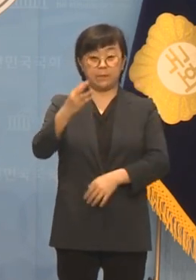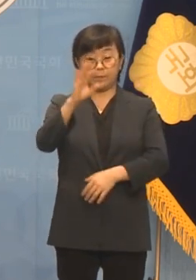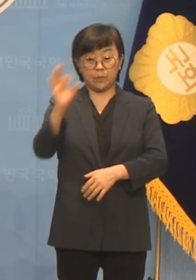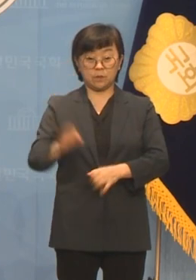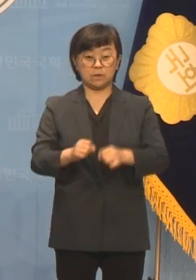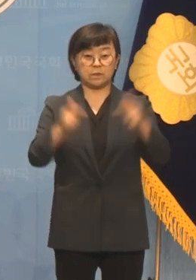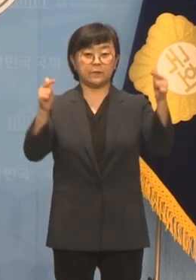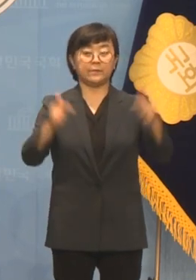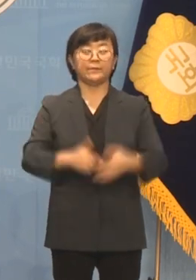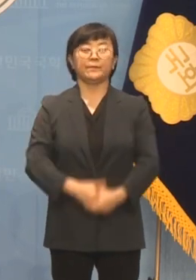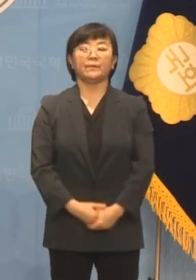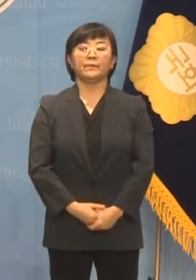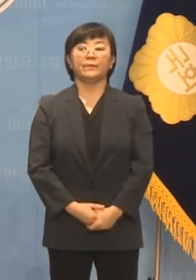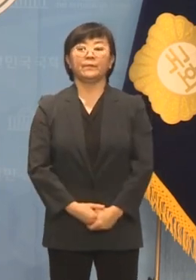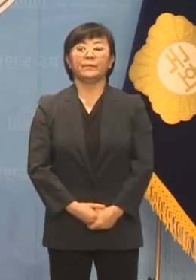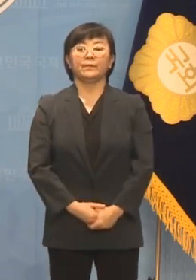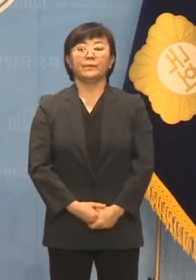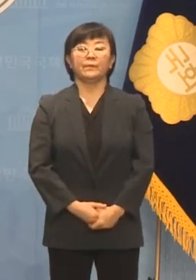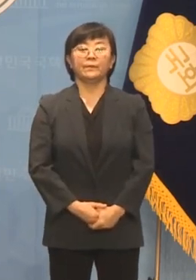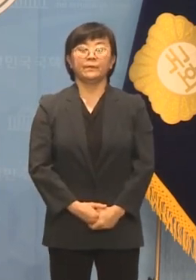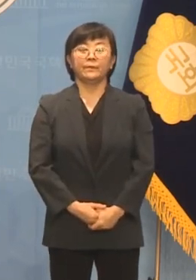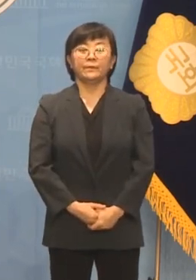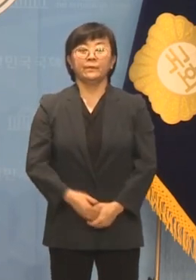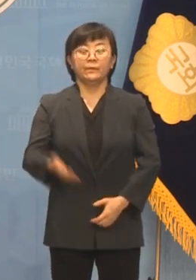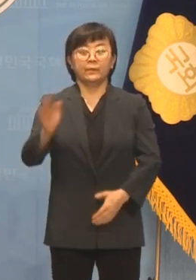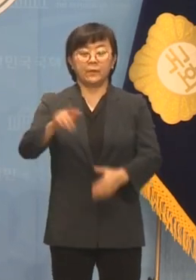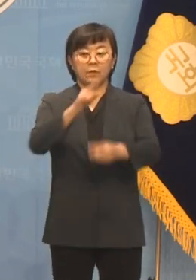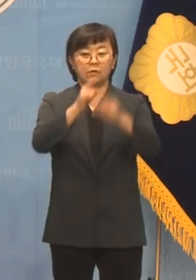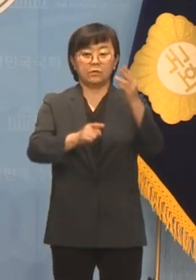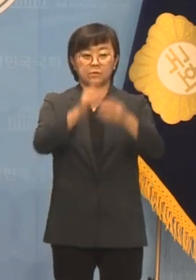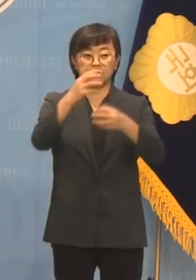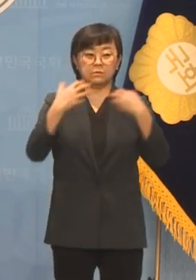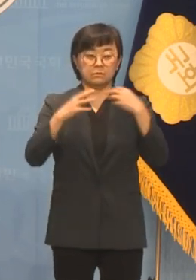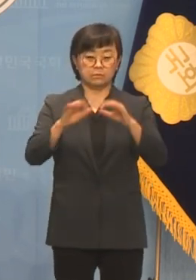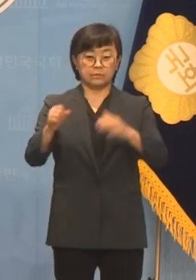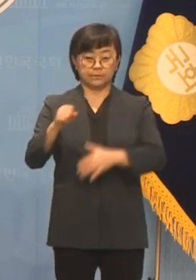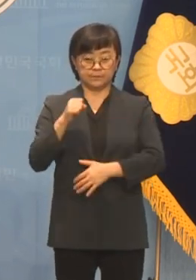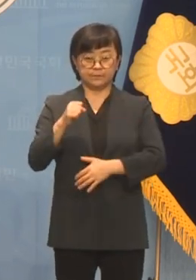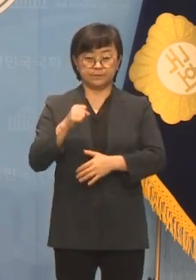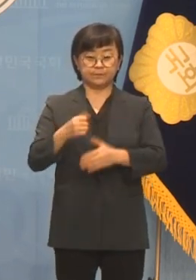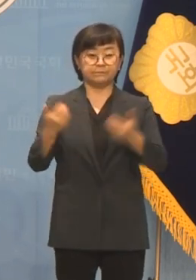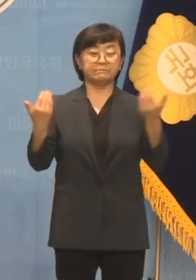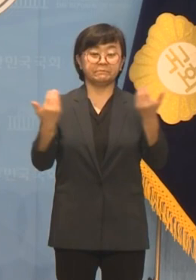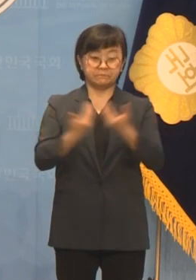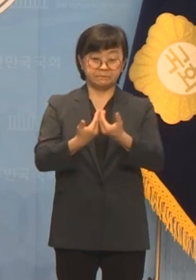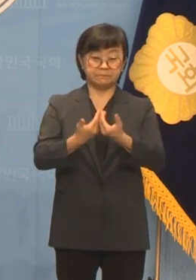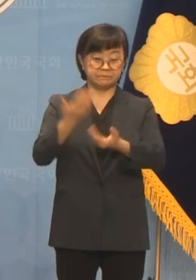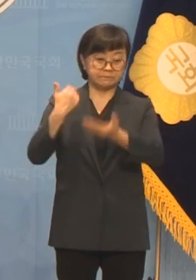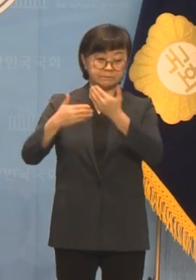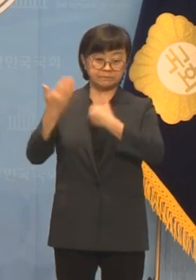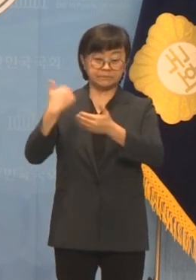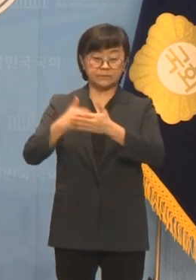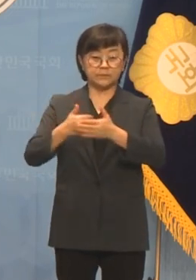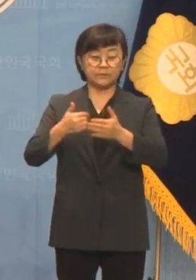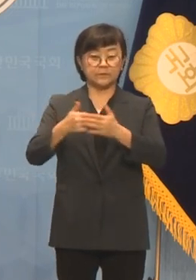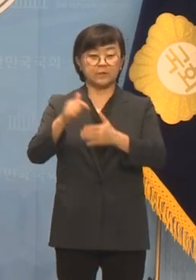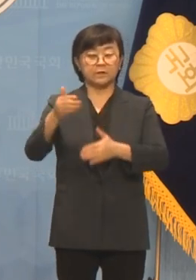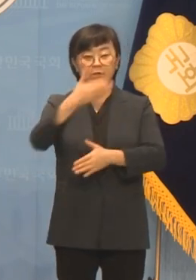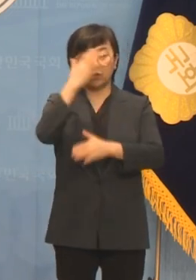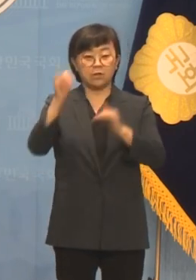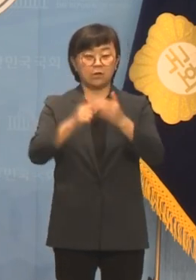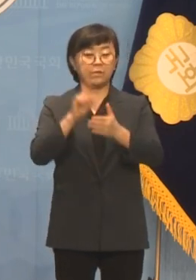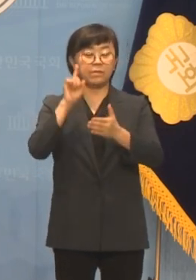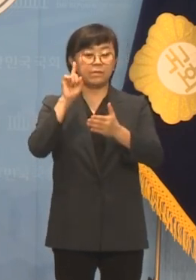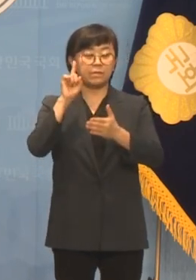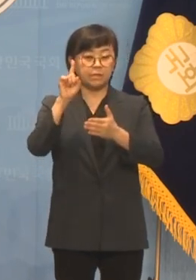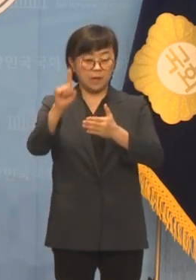증가했습니다. 그러나 윤석열 정부와 국민의힘은 거꾸로 청년 내일체험공제 등 청년